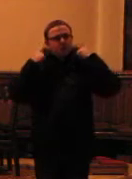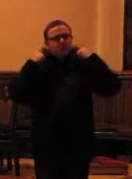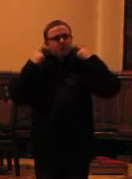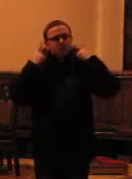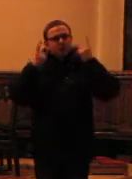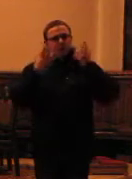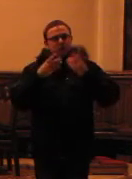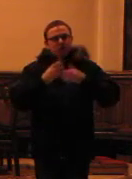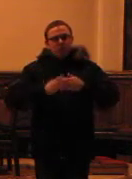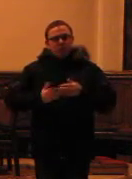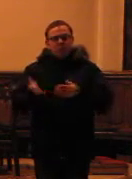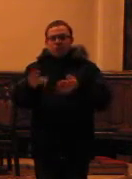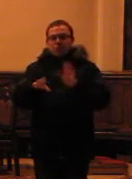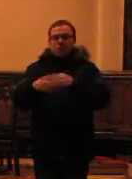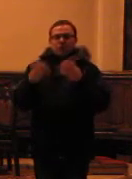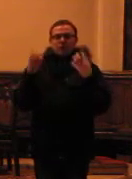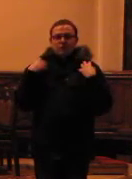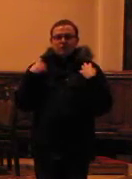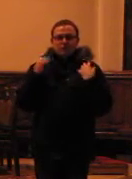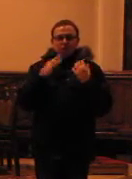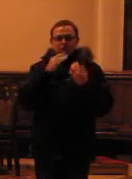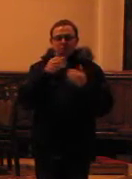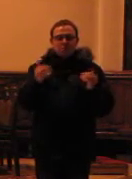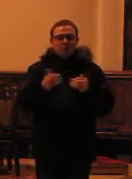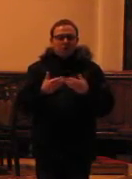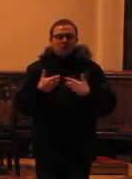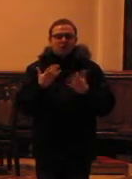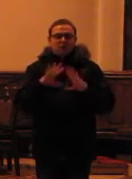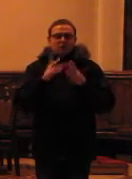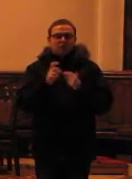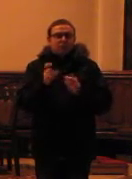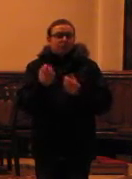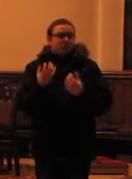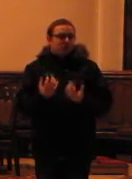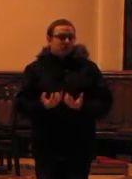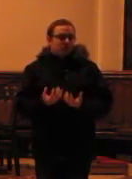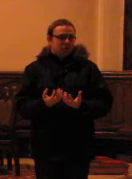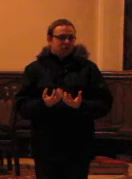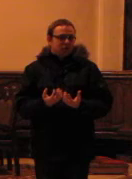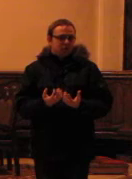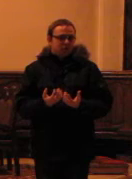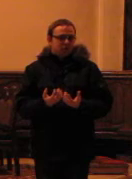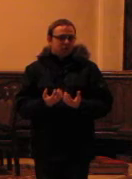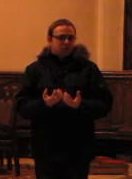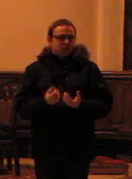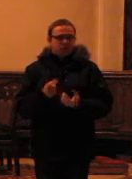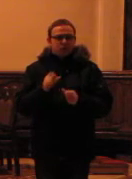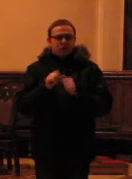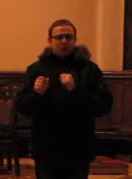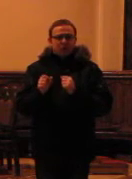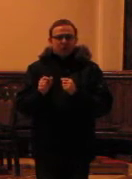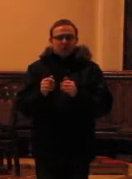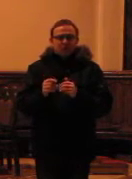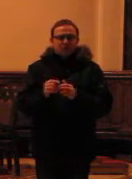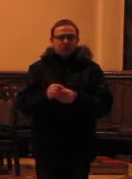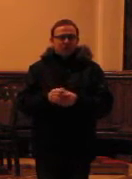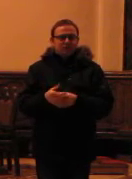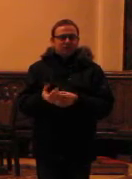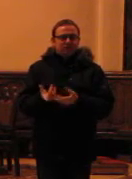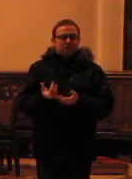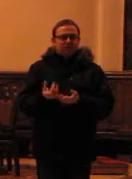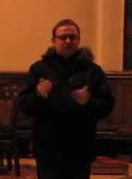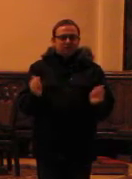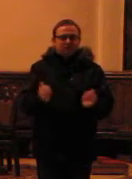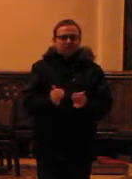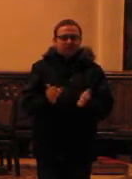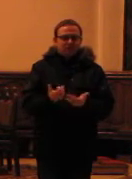Kładę przed nami życie, i obydać Ci wszystko, czego chcesz. To jest pikuś. Mogę Ci